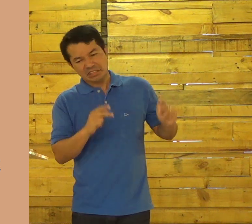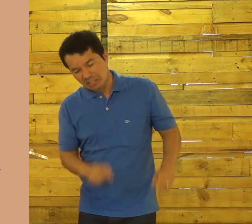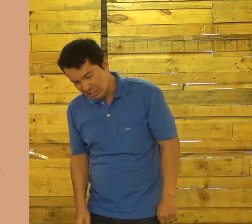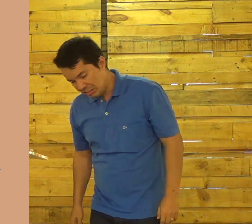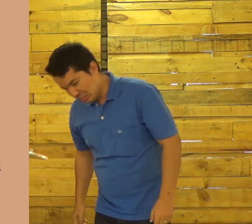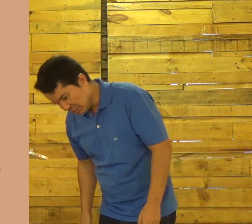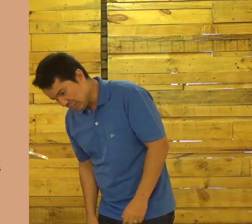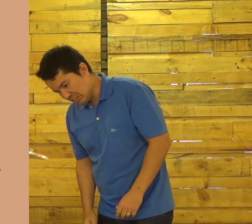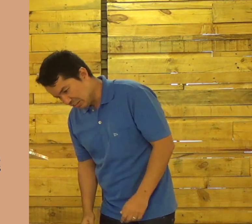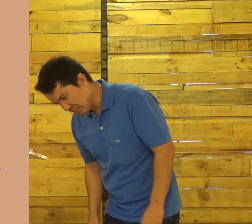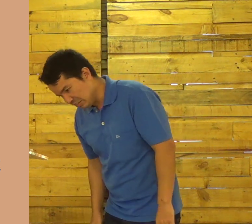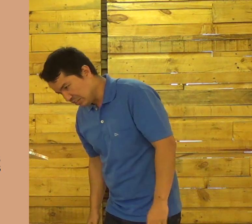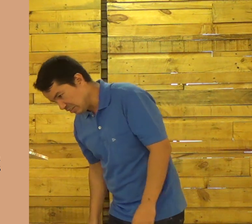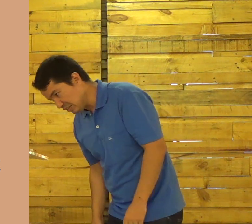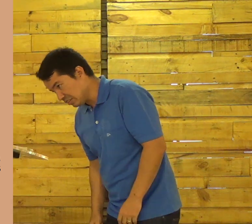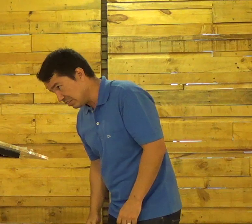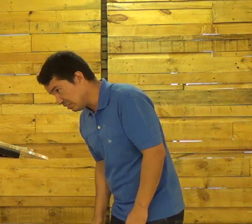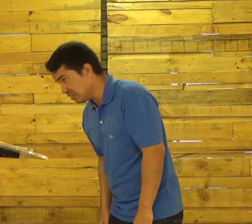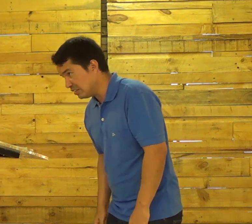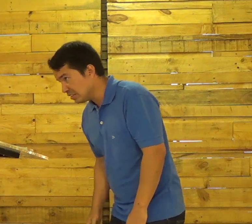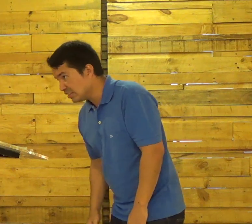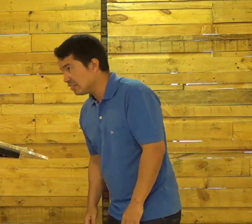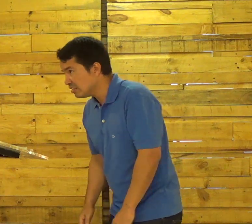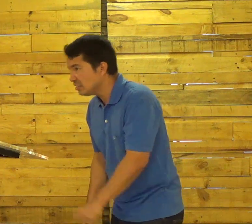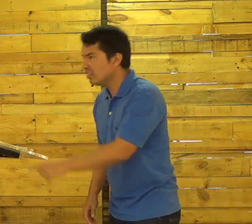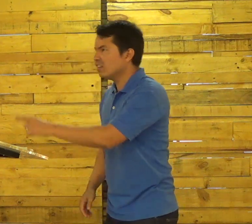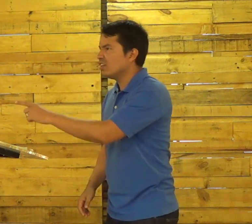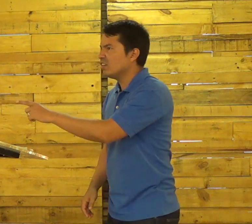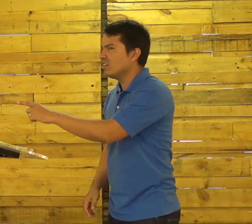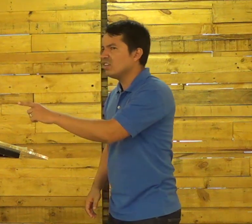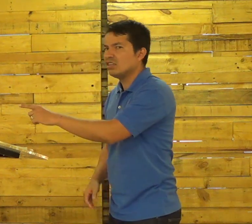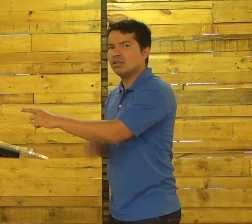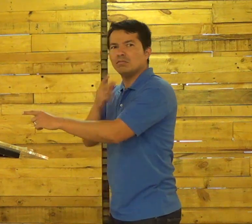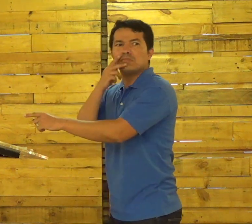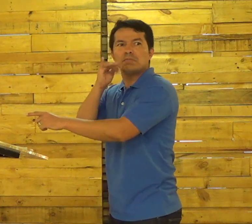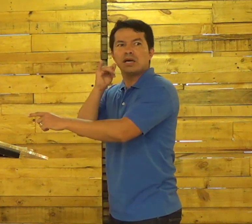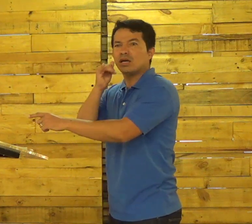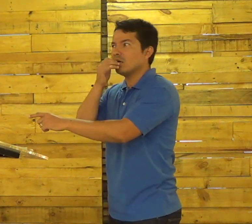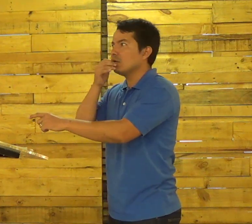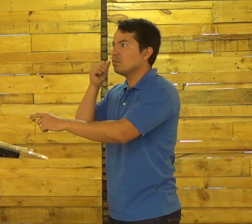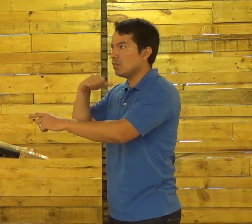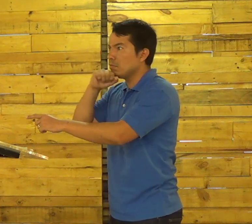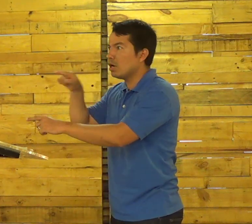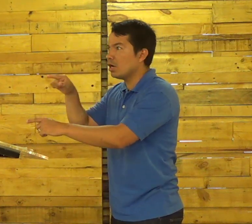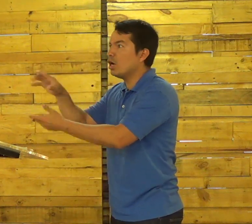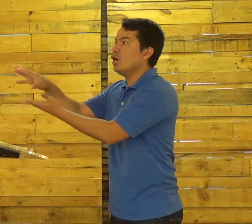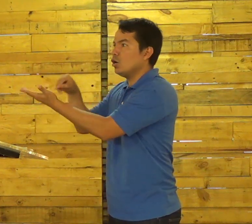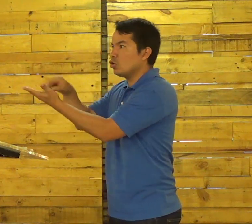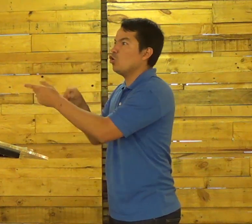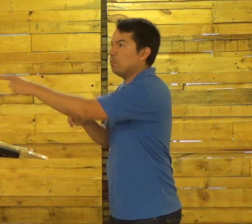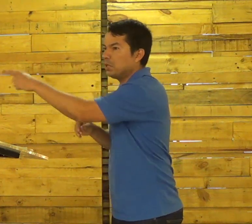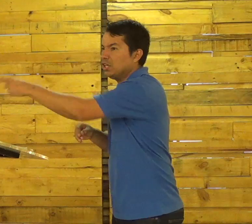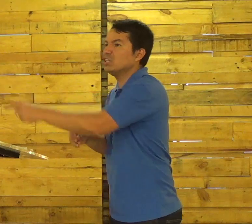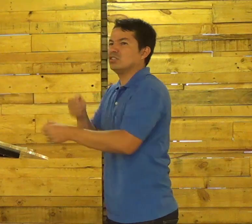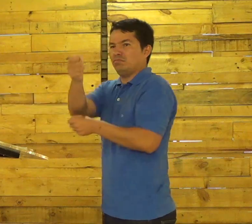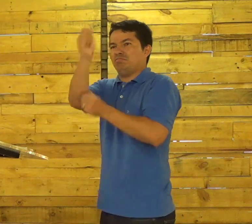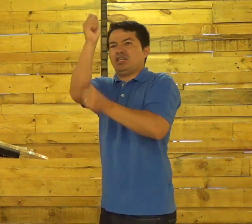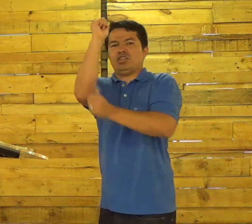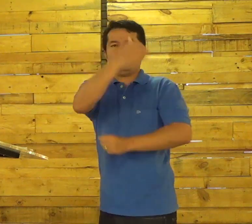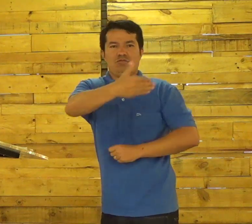provavelmente, tiveram um sentimento depreciador. Se sentiram chateados. E começaram até a